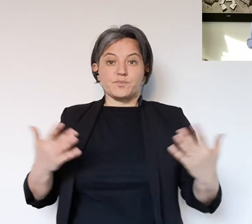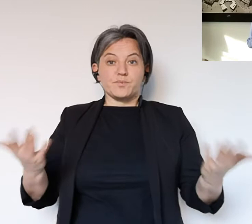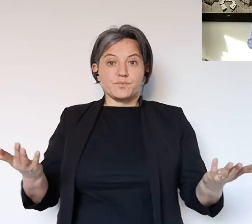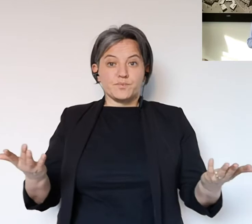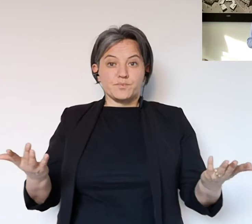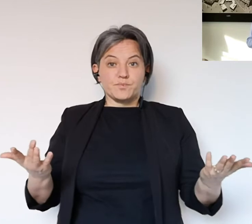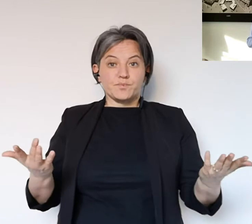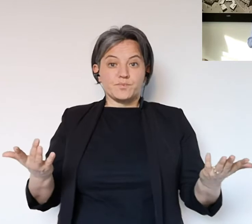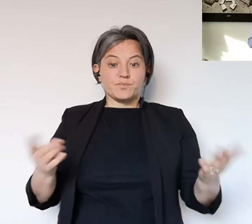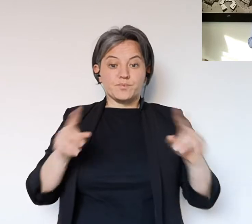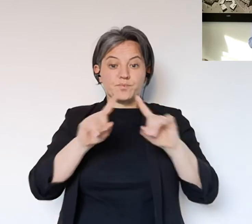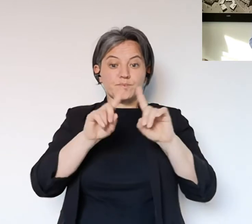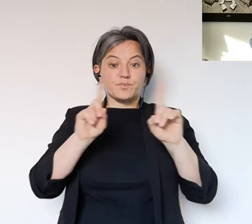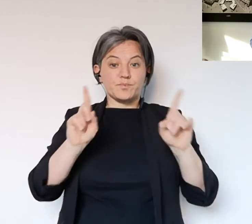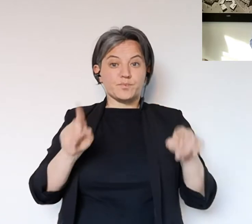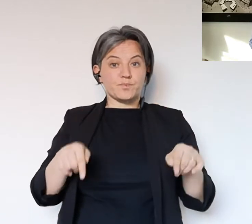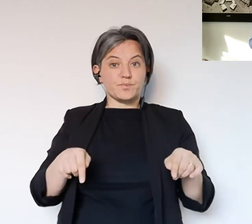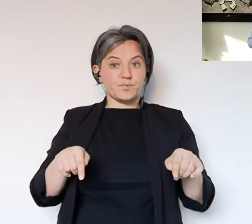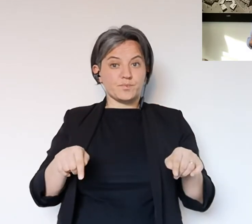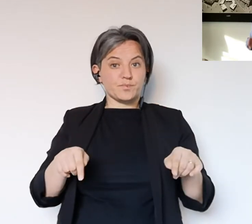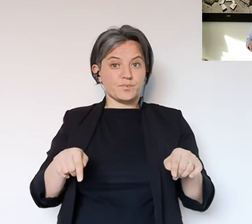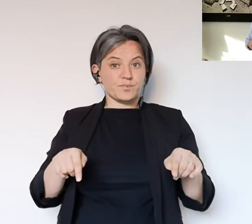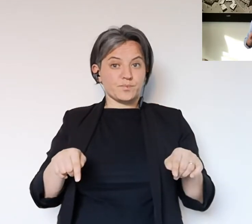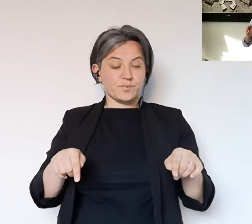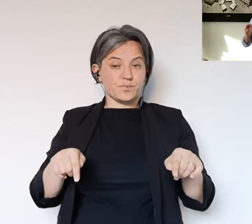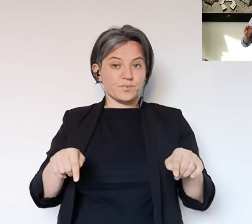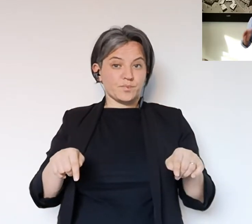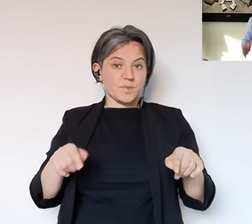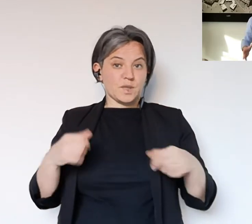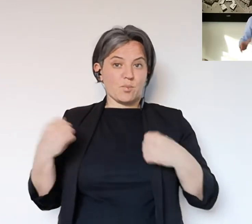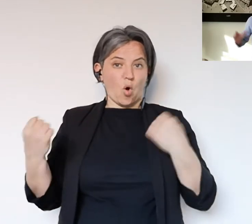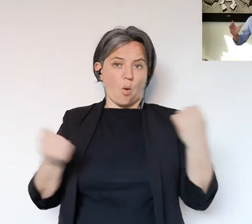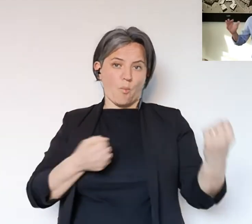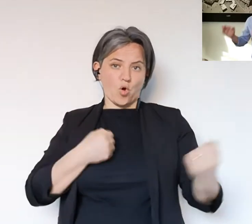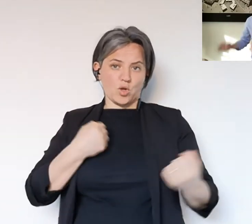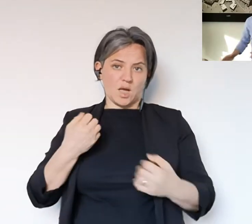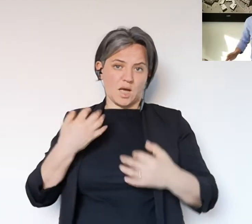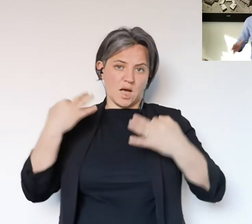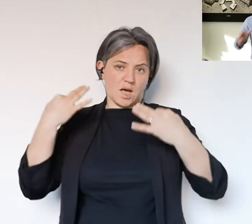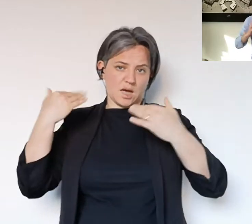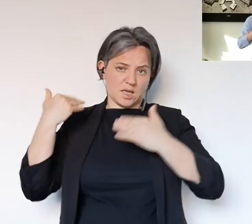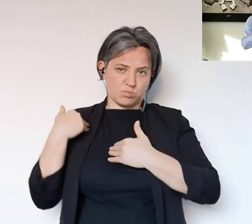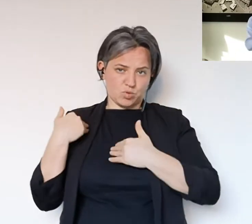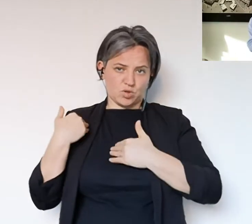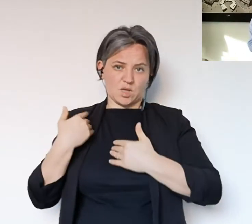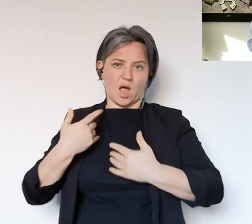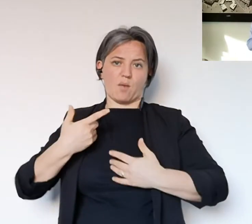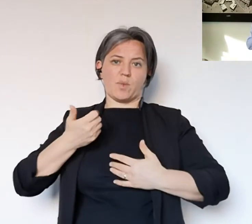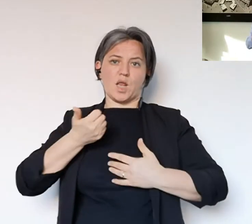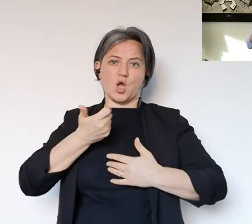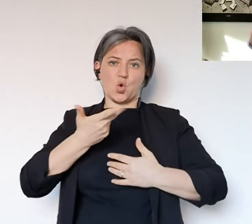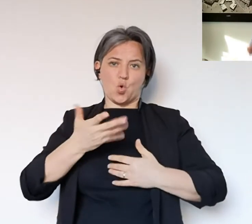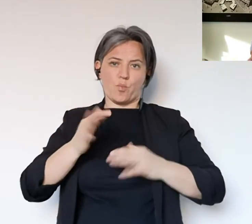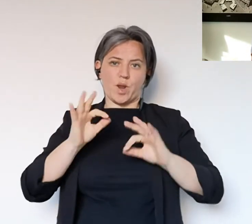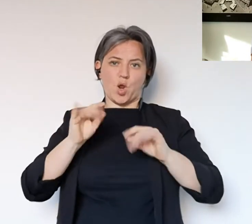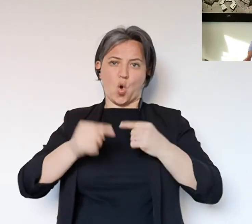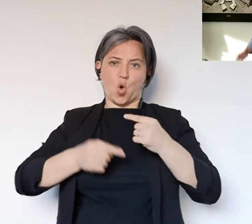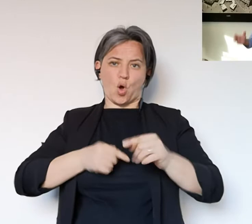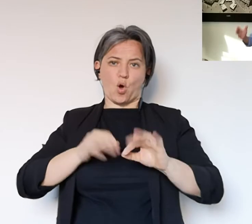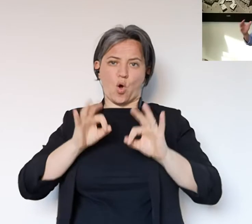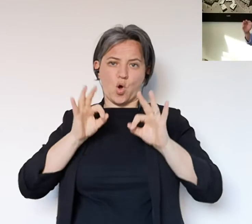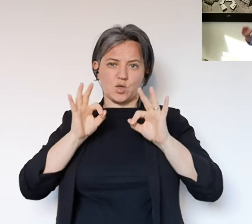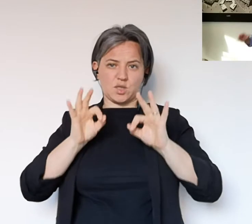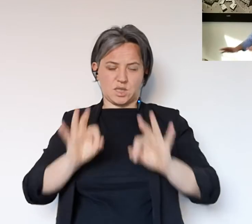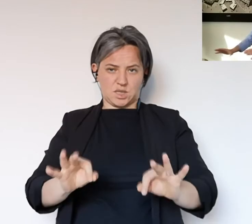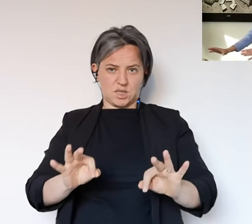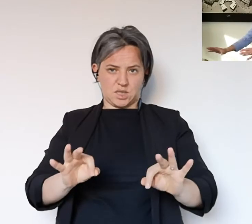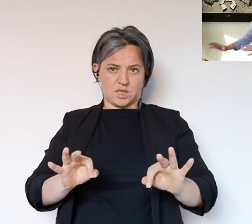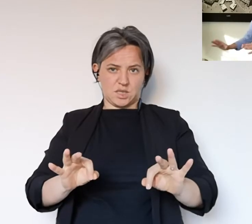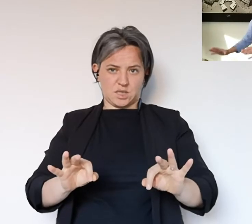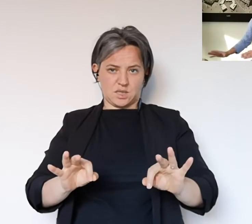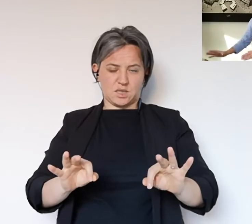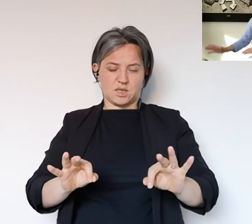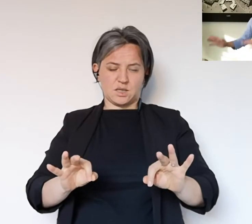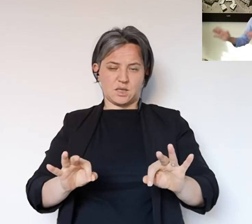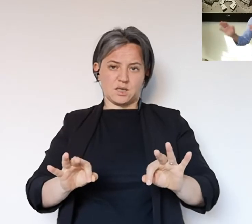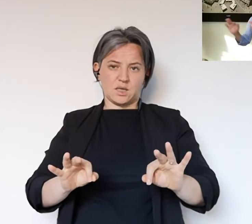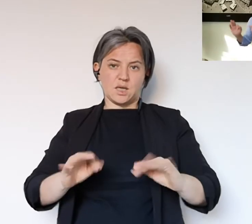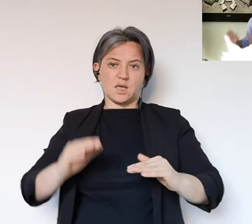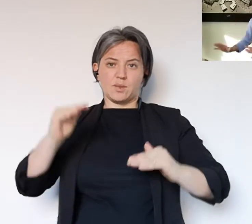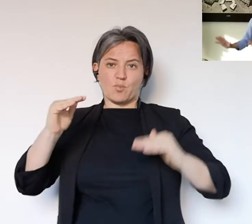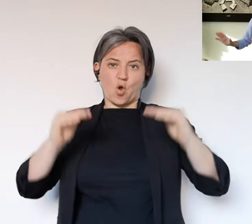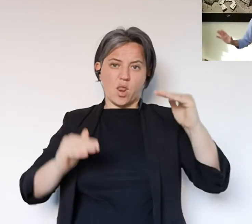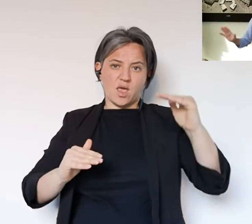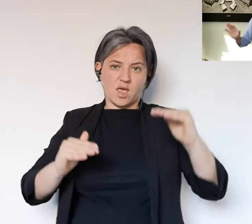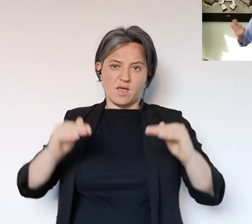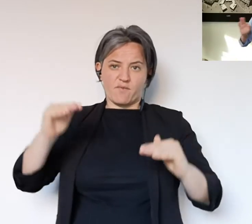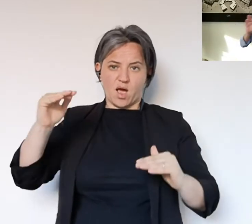succede nel momento in cui se con responsabilità agiamo e ci comportiamo e continuiamo ad avere